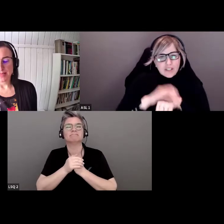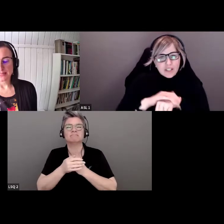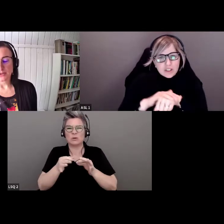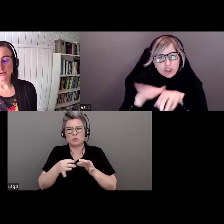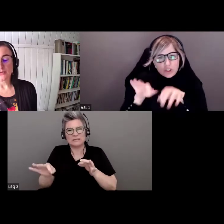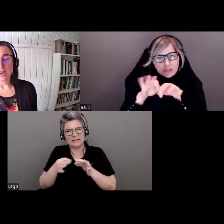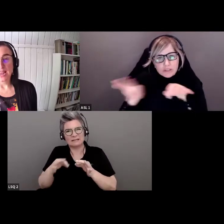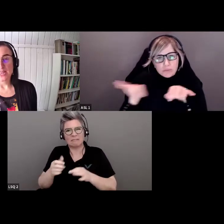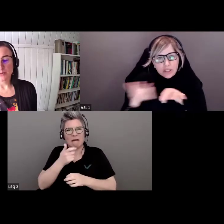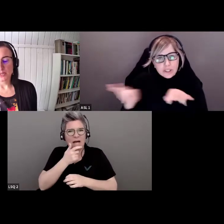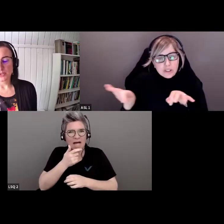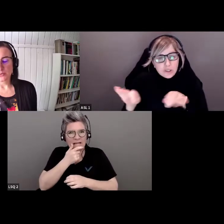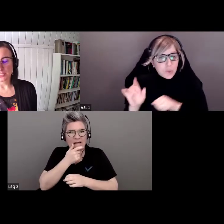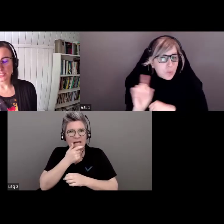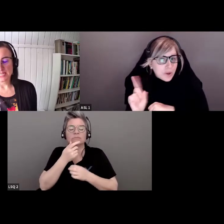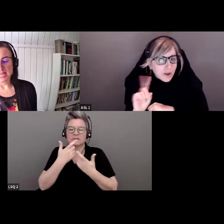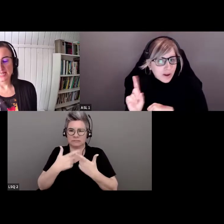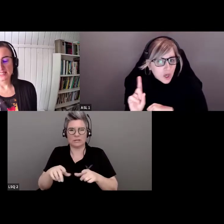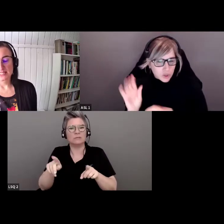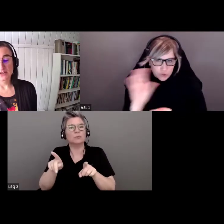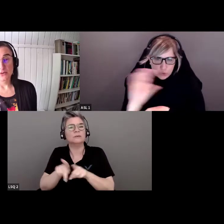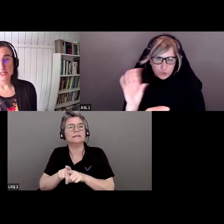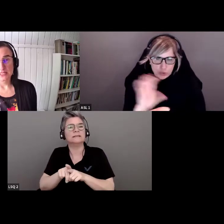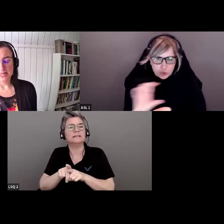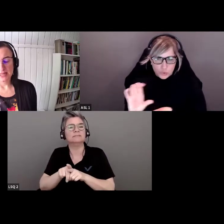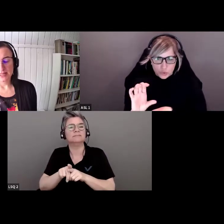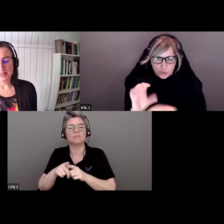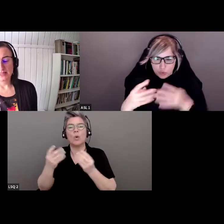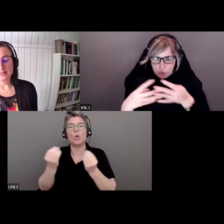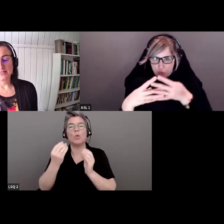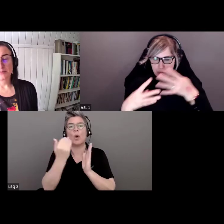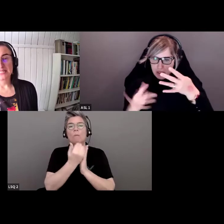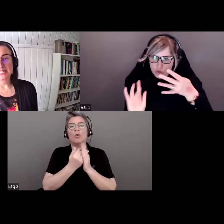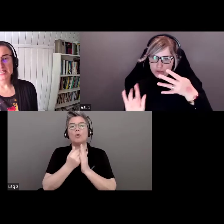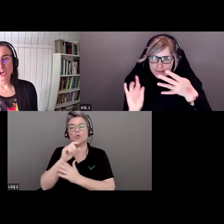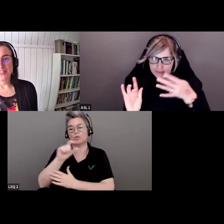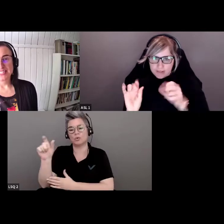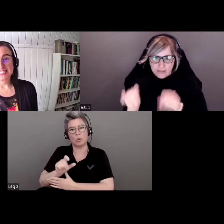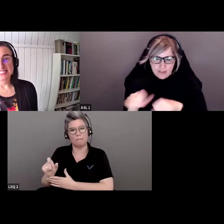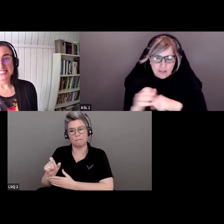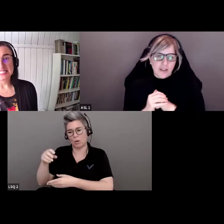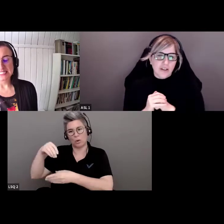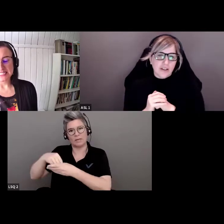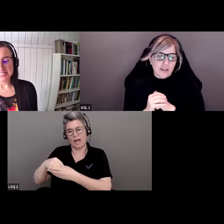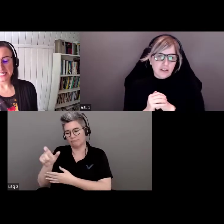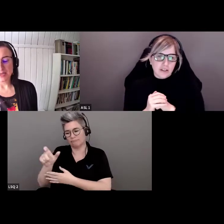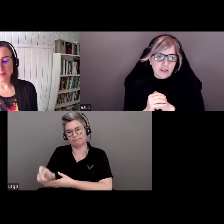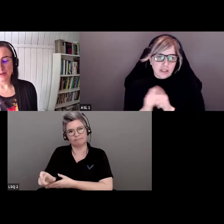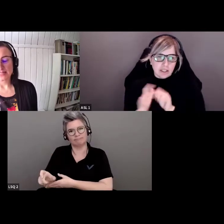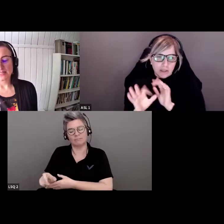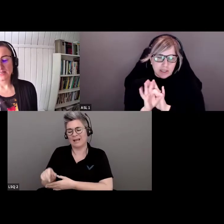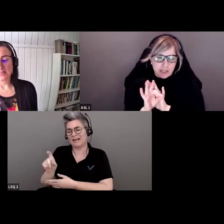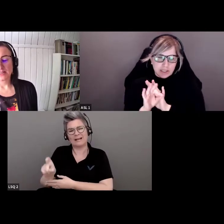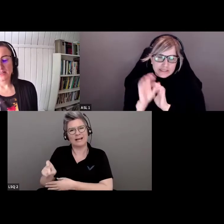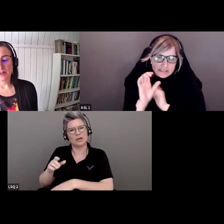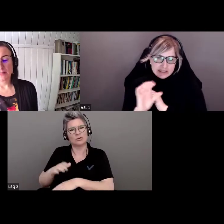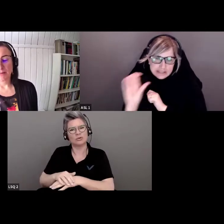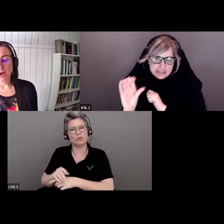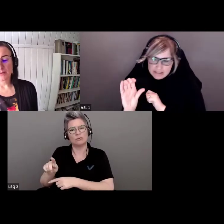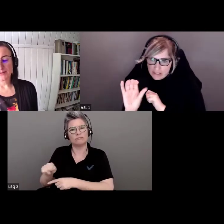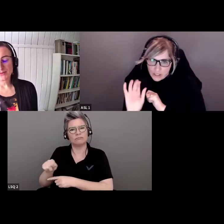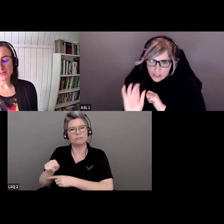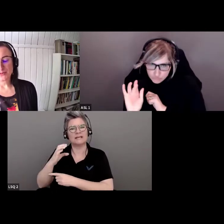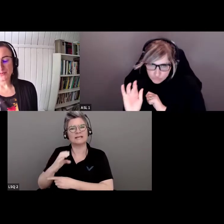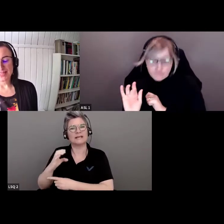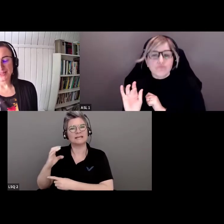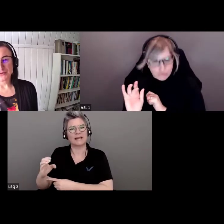en anglais sont disponibles à partir du menu Zoom. Il s'agit de cliquer sur le bouton «